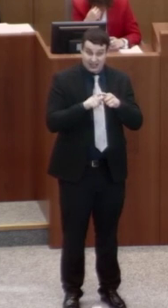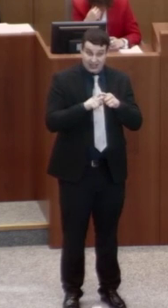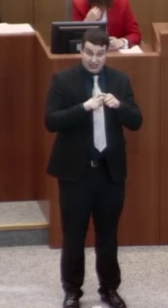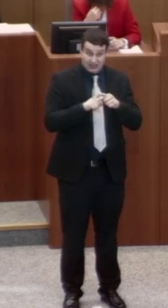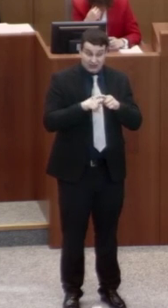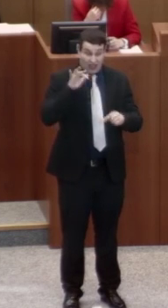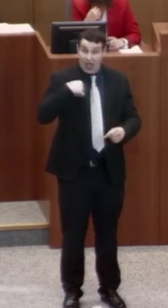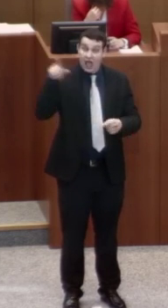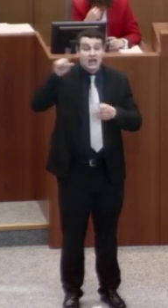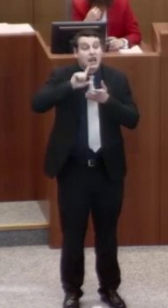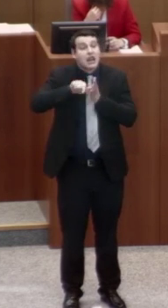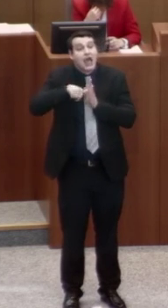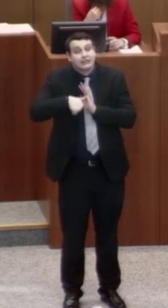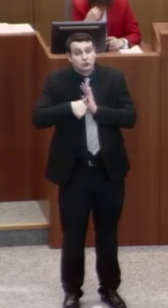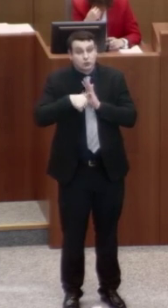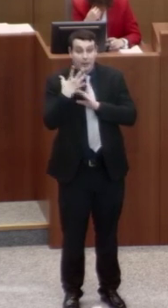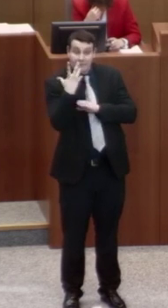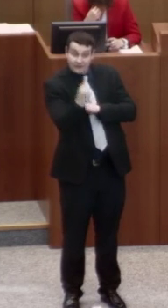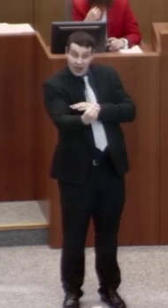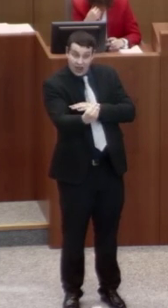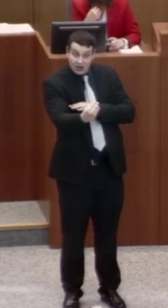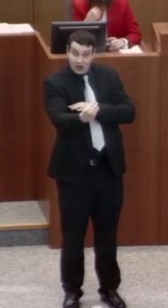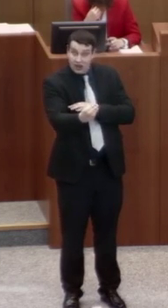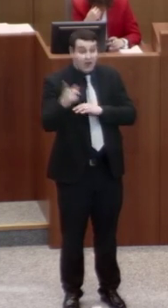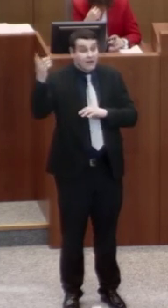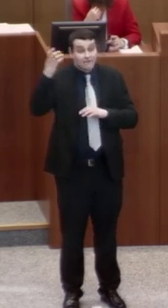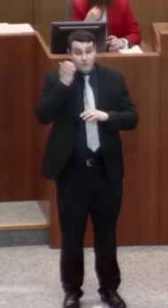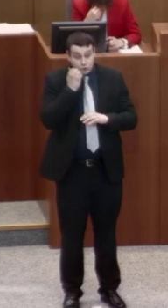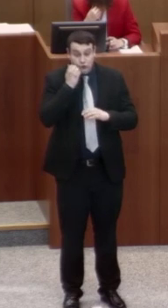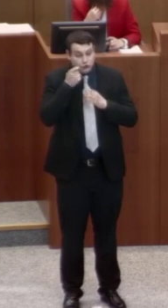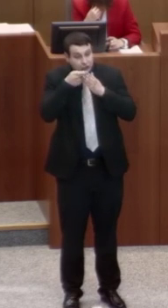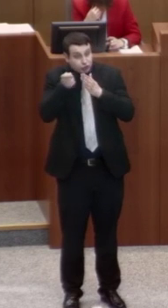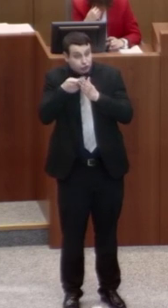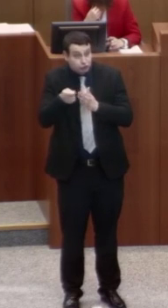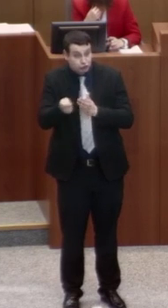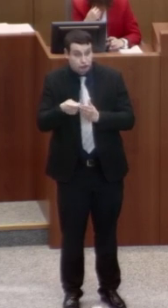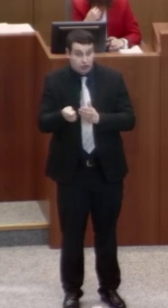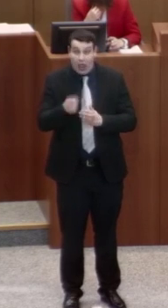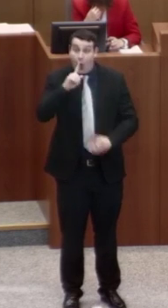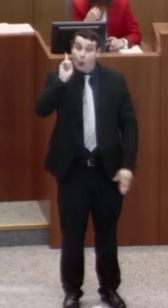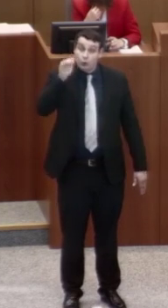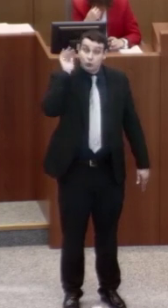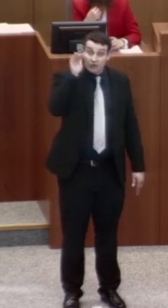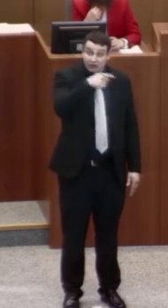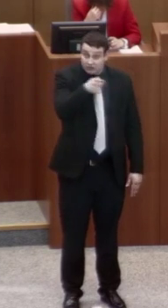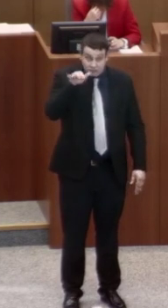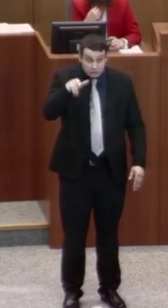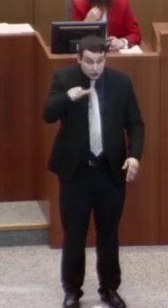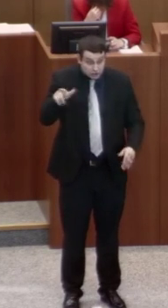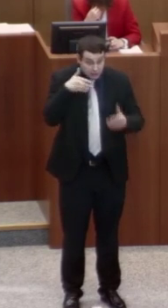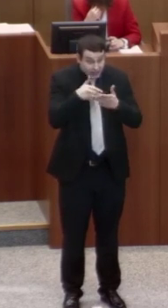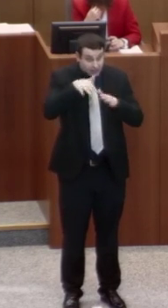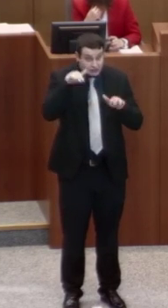Leistungsempfängerungen drastisch zusammenzustreichen. Und auch in Zukunft sollen Menschen mit Beeinträchtigung